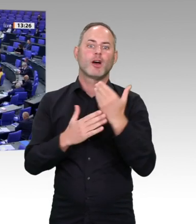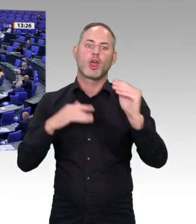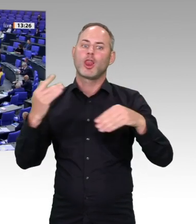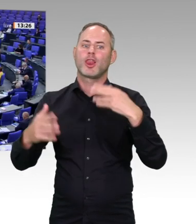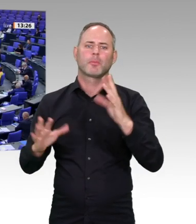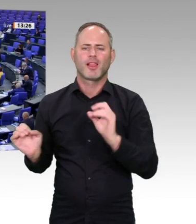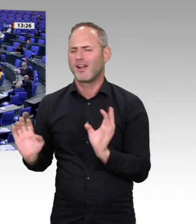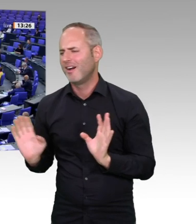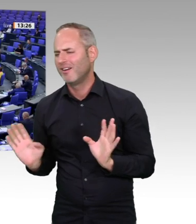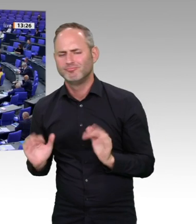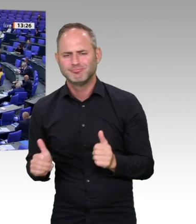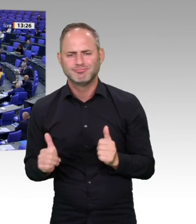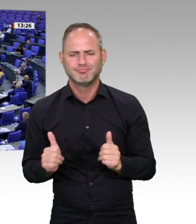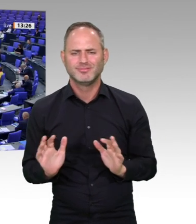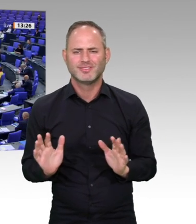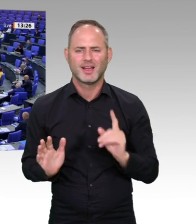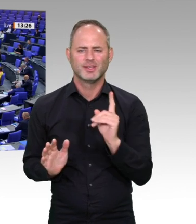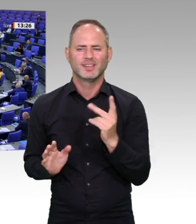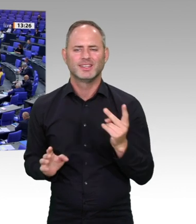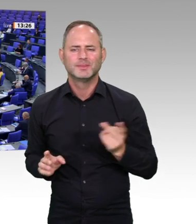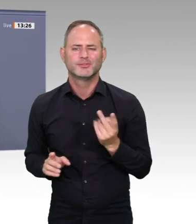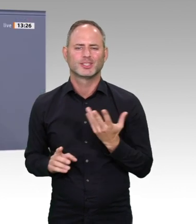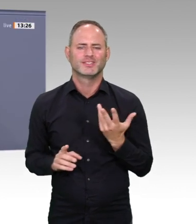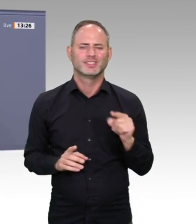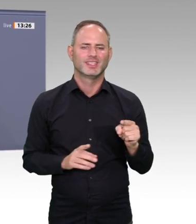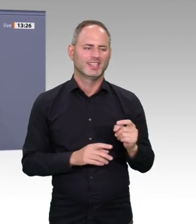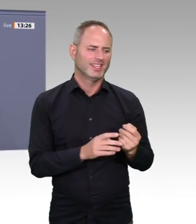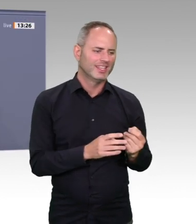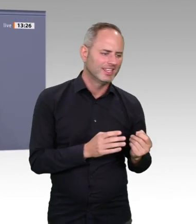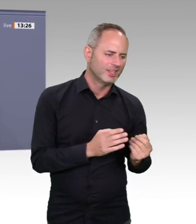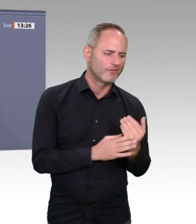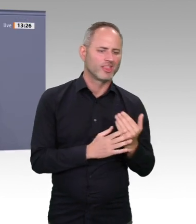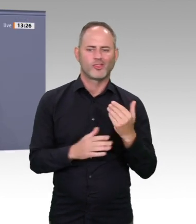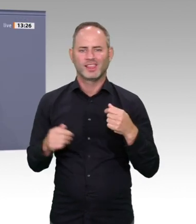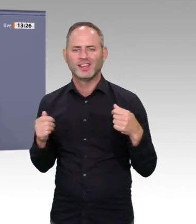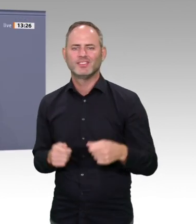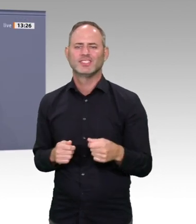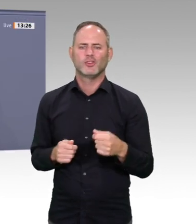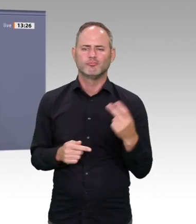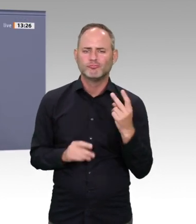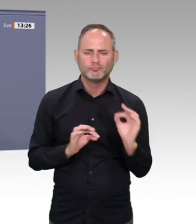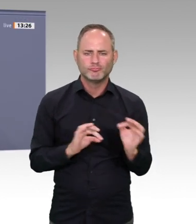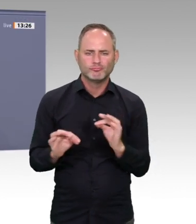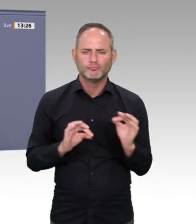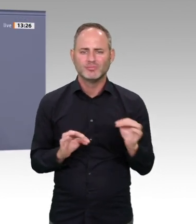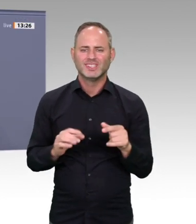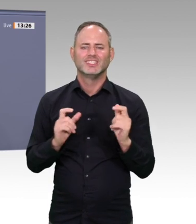Es geht um nicht weniger als einen gesellschaftlichen Umbau für Lebensperspektiven. Wenn wir nachfolgenden